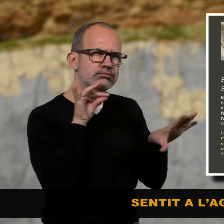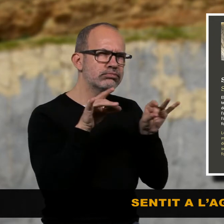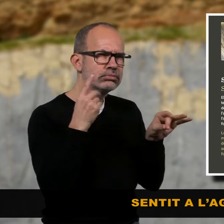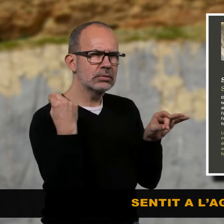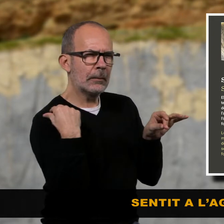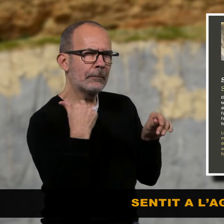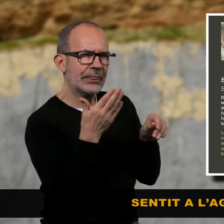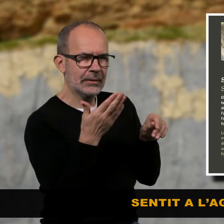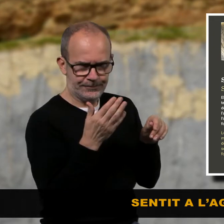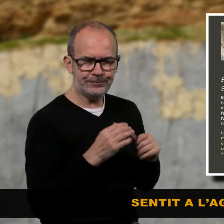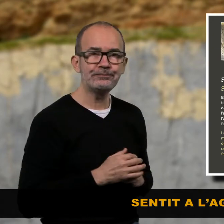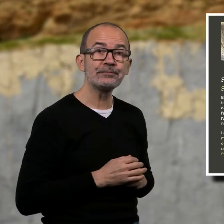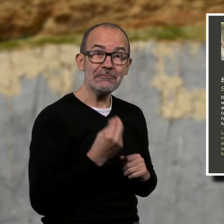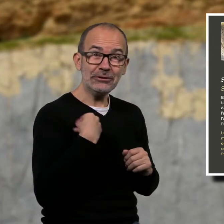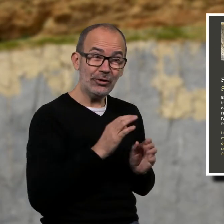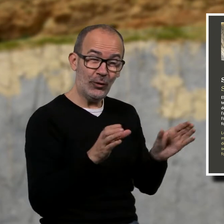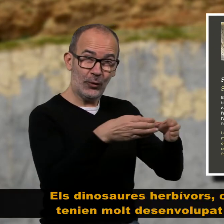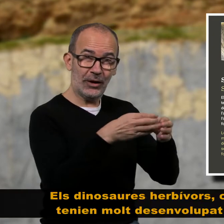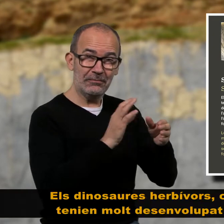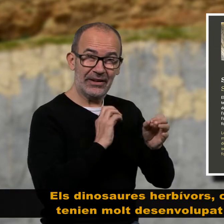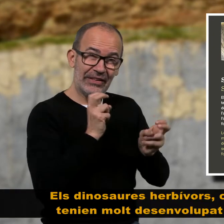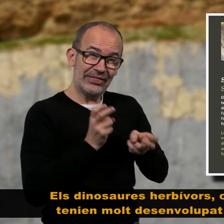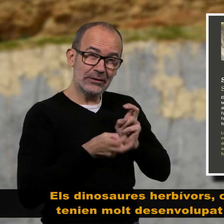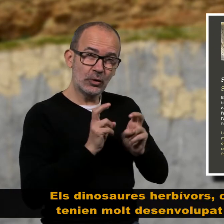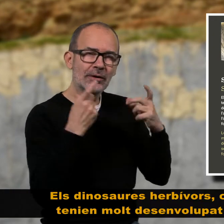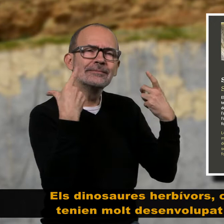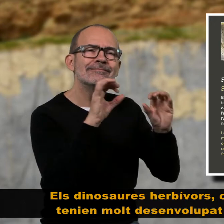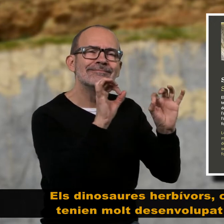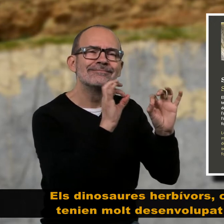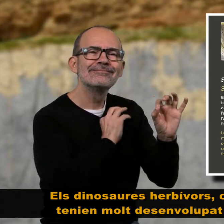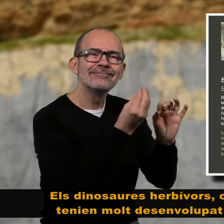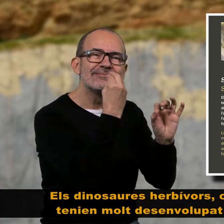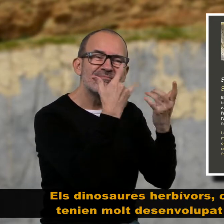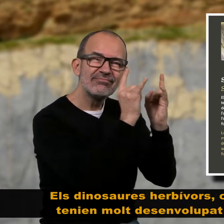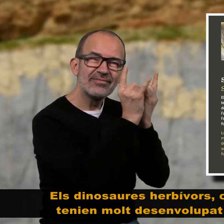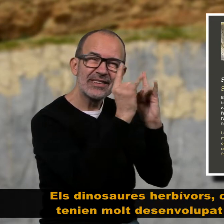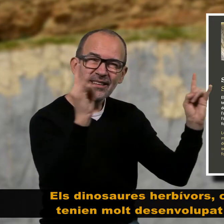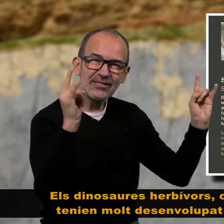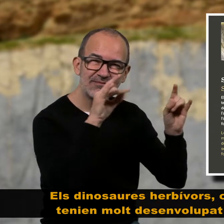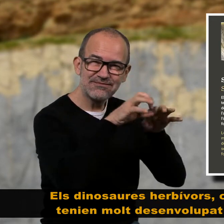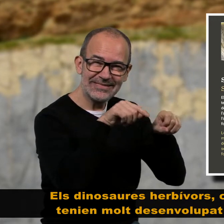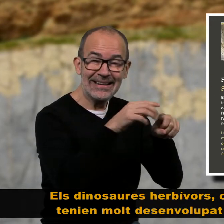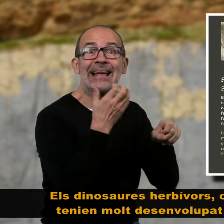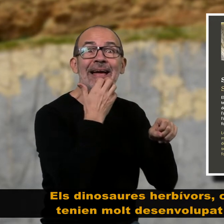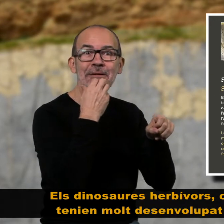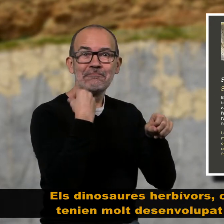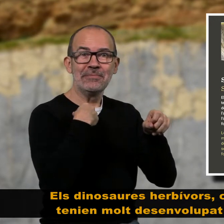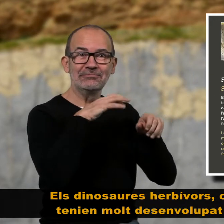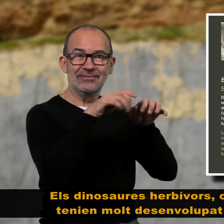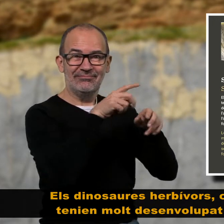Sentit a la guait Els dinosaures herbívors, com el titanosaure, tenien molt desenvolupat el sentit de l